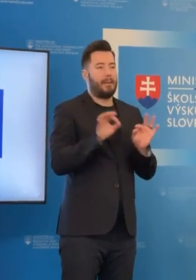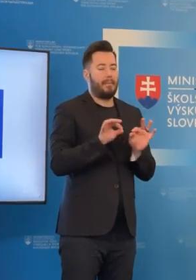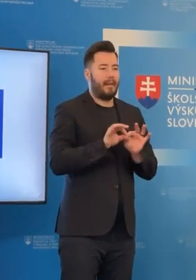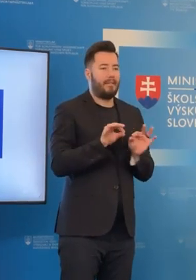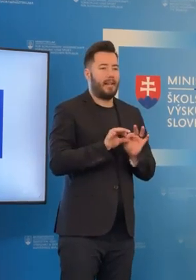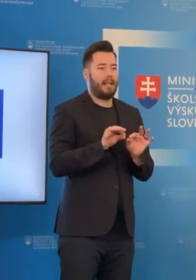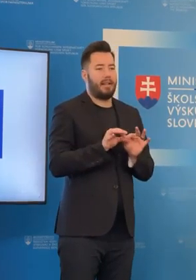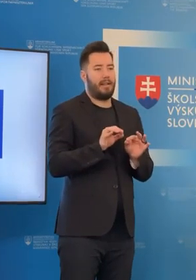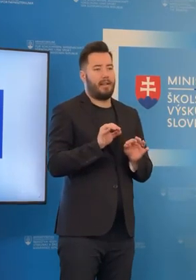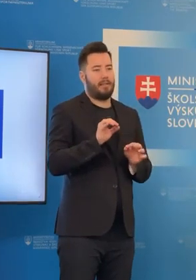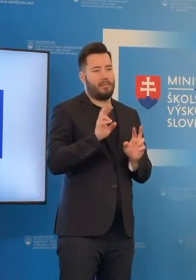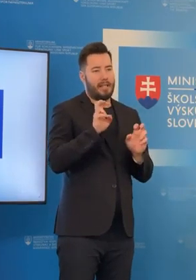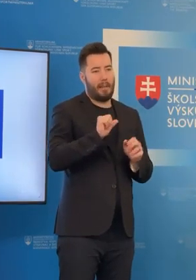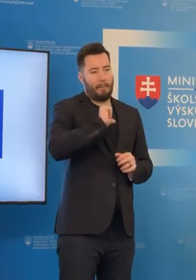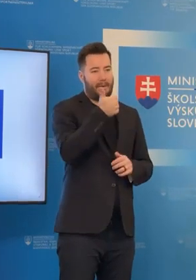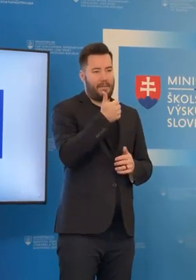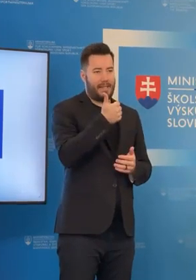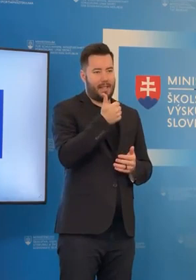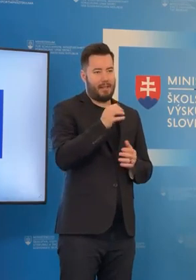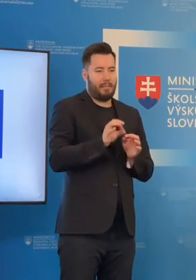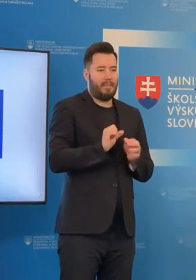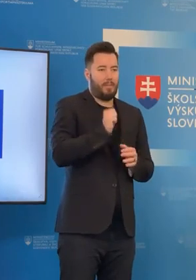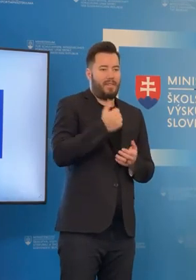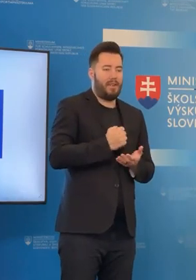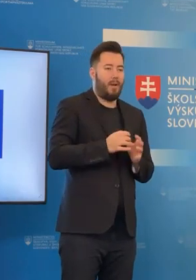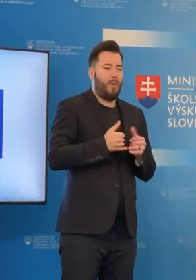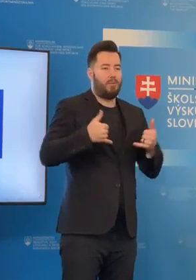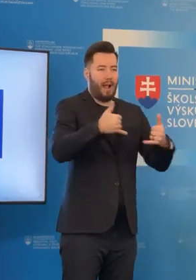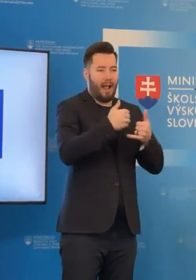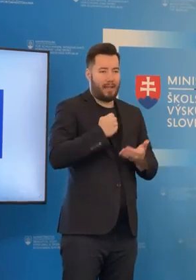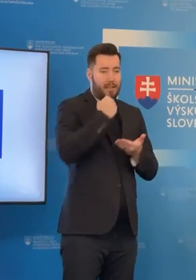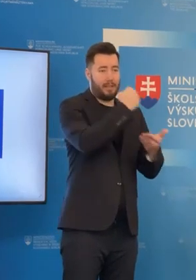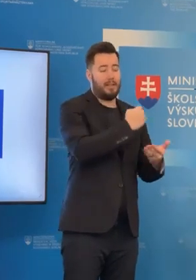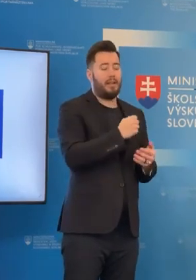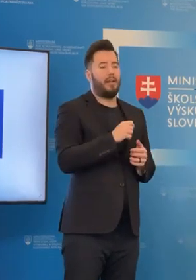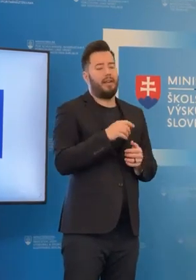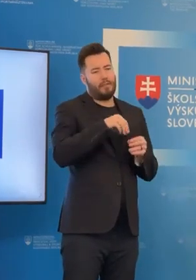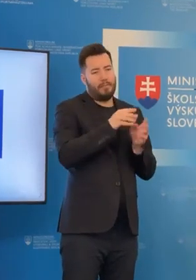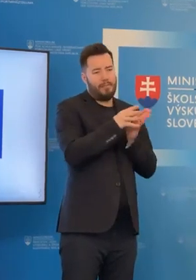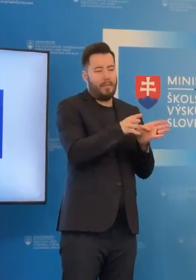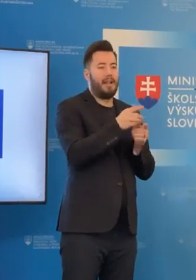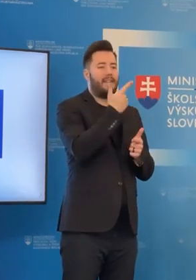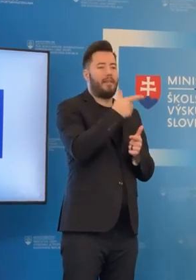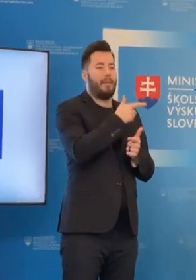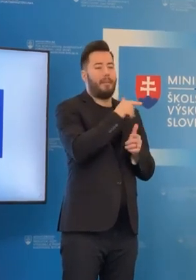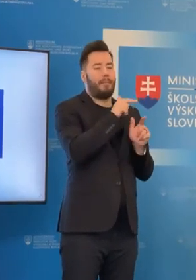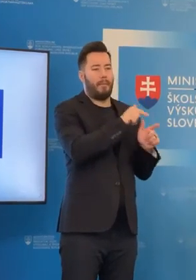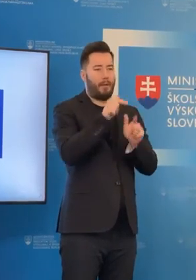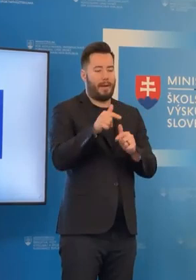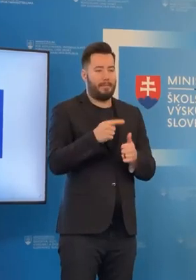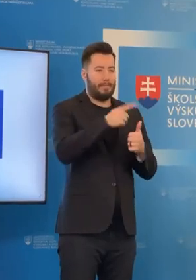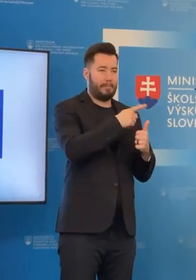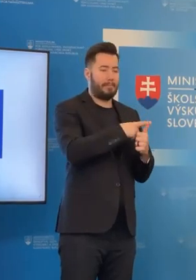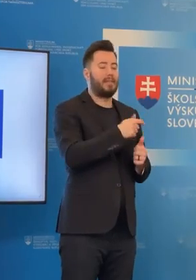prvý balík, ktorý zahrňa dve formy podpory. Jedno je vyčlenenie 1 milióna